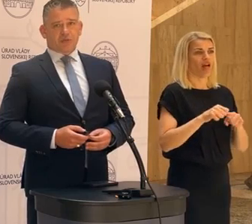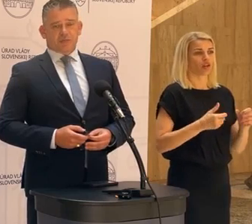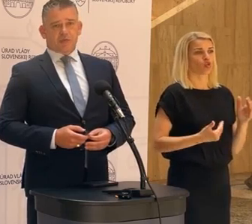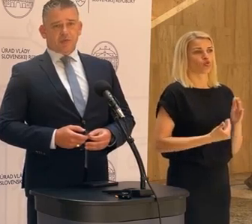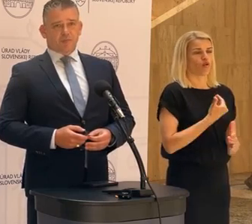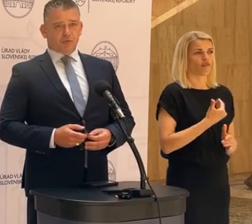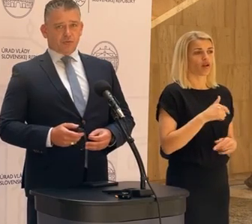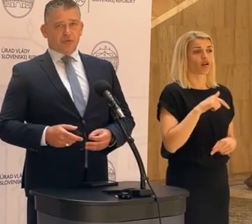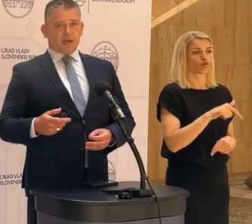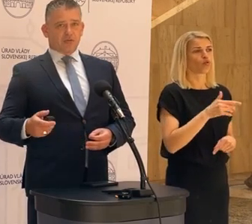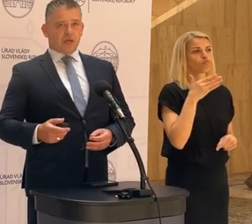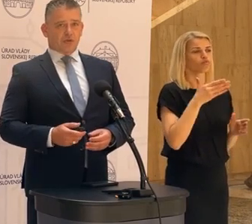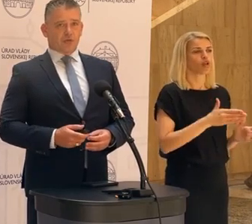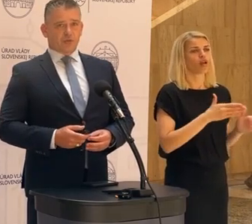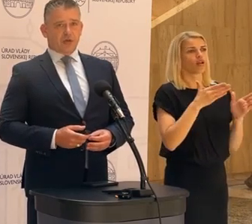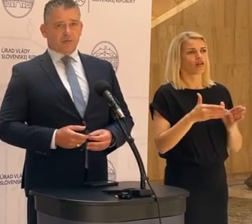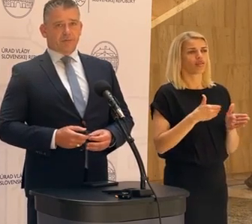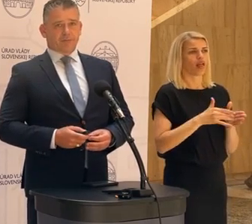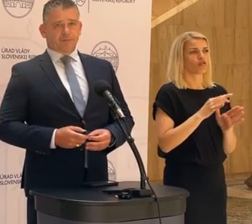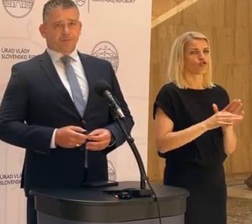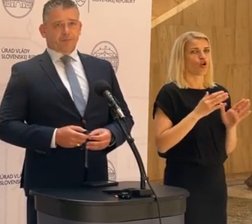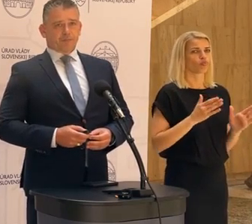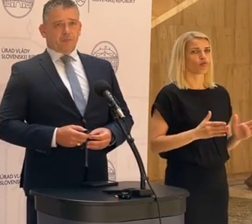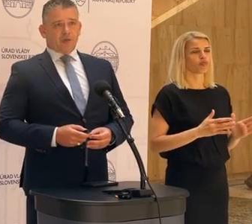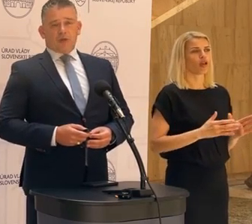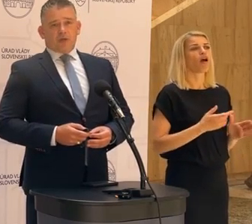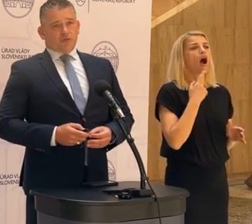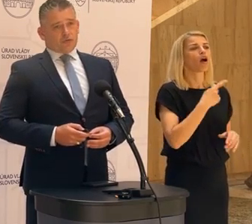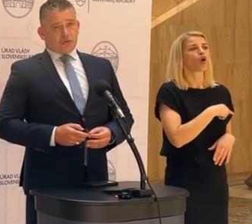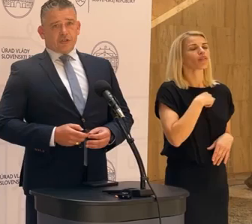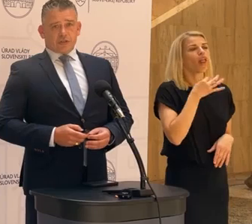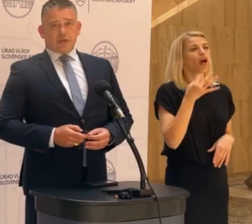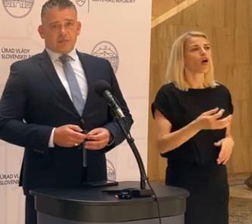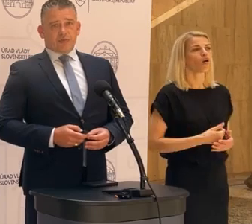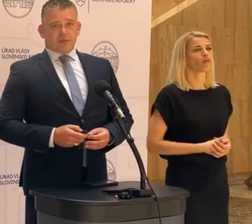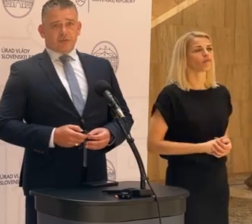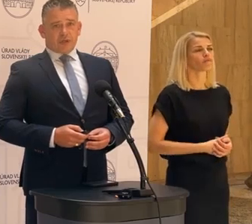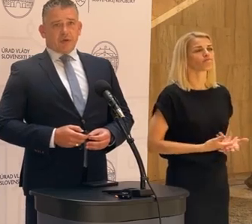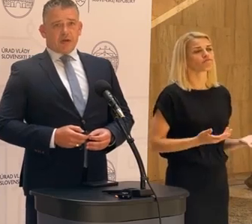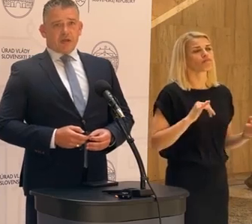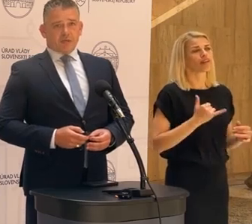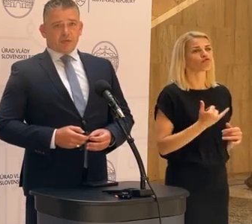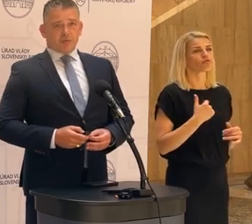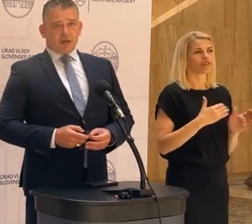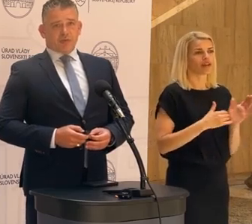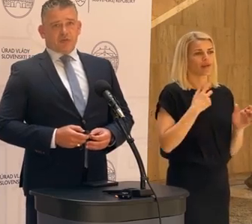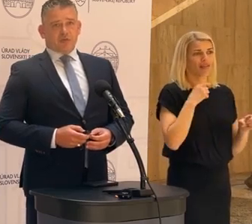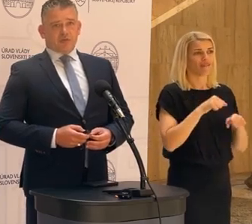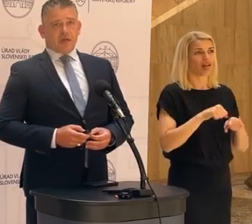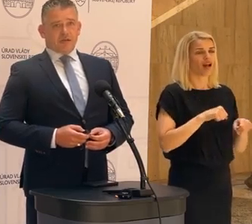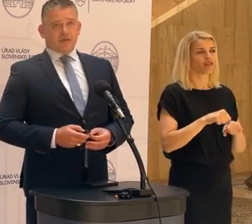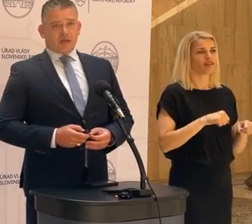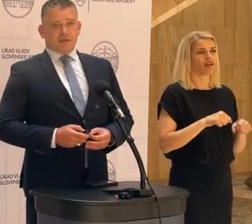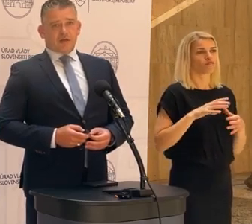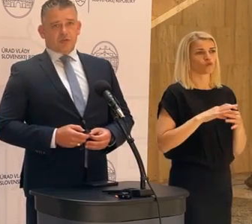bude tento príspevok posunutý aj do ďalšieho obdobia. A akého až veľkého obdobia? To je ešte treba na vláde, potom v rámci